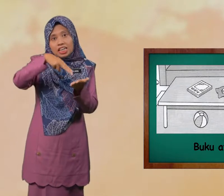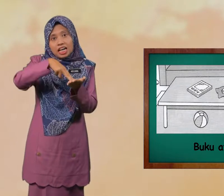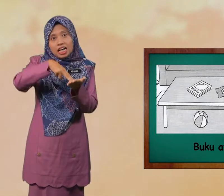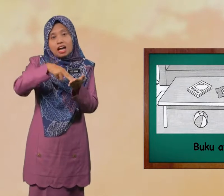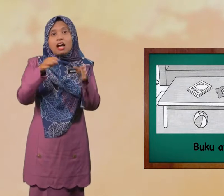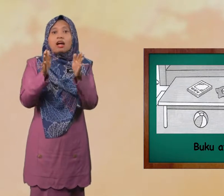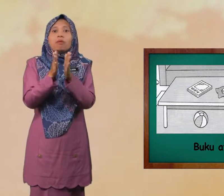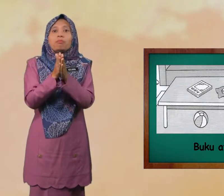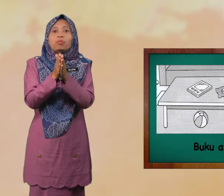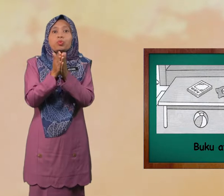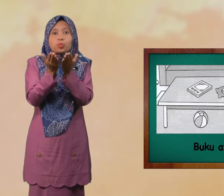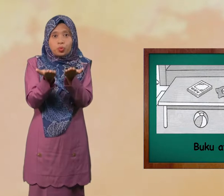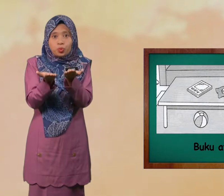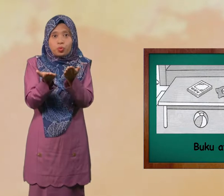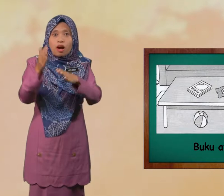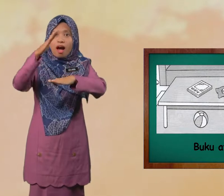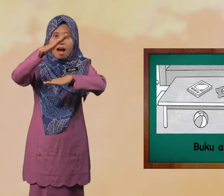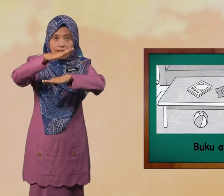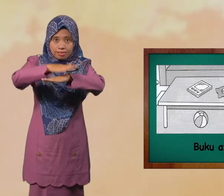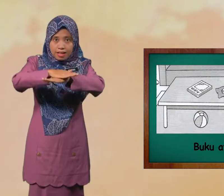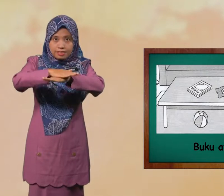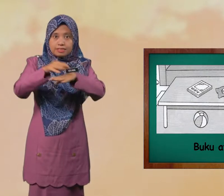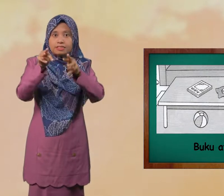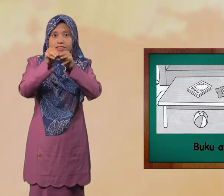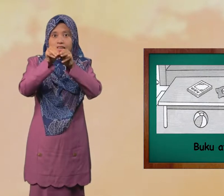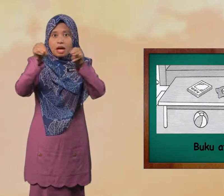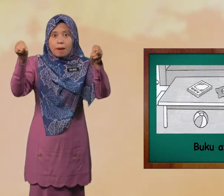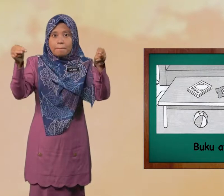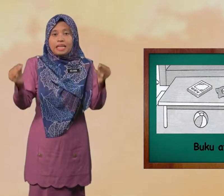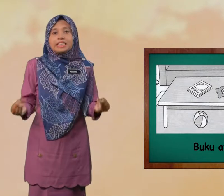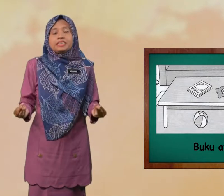Buku Atas Meja